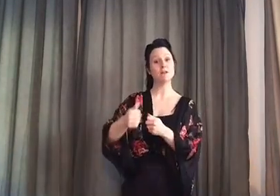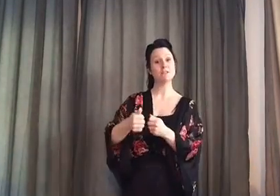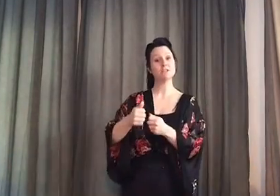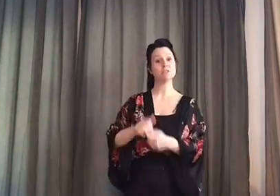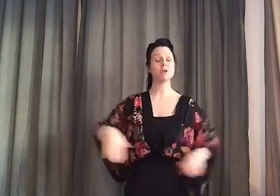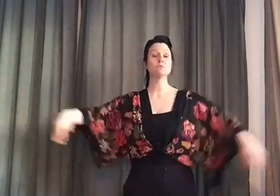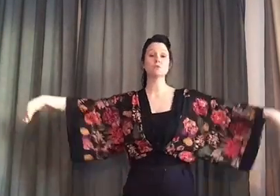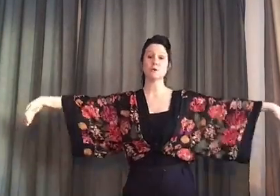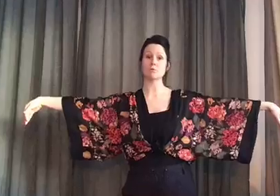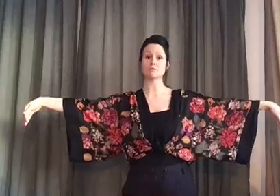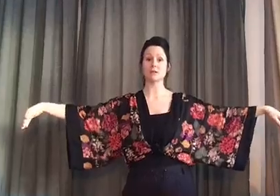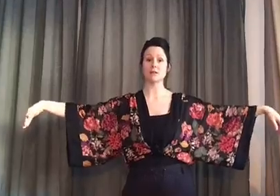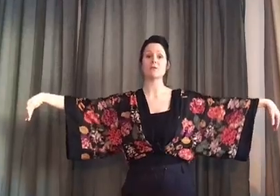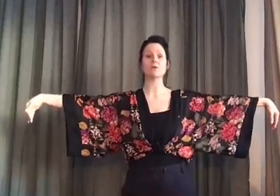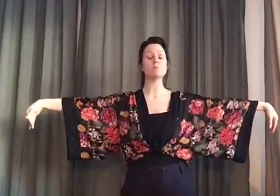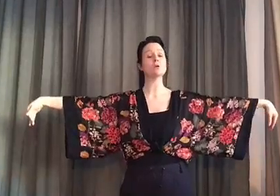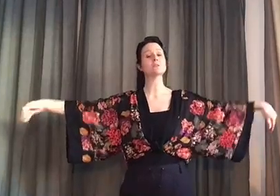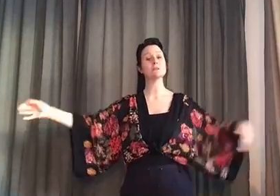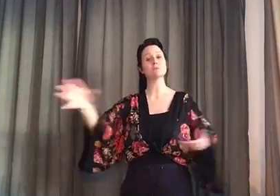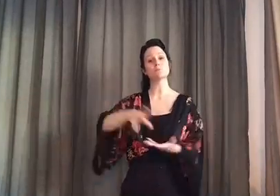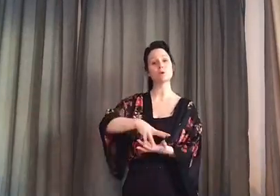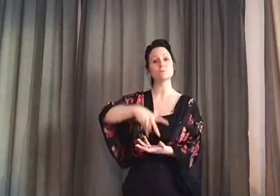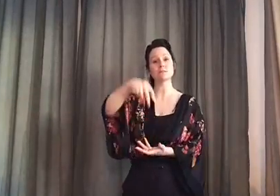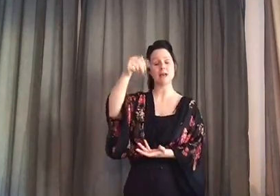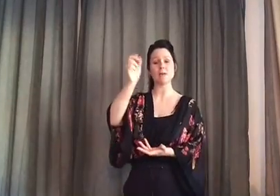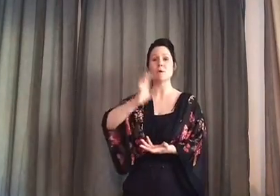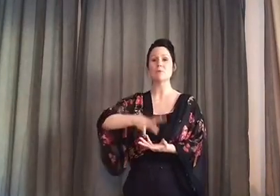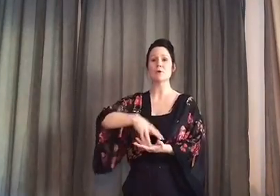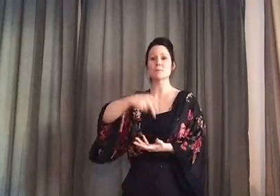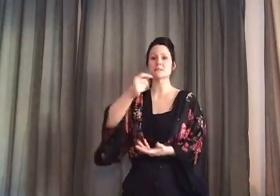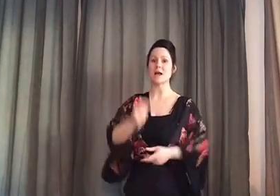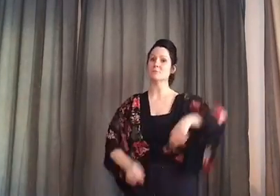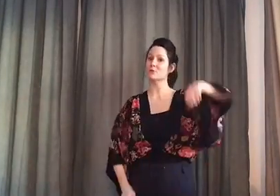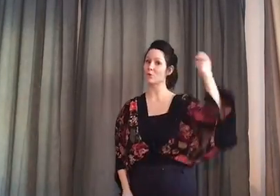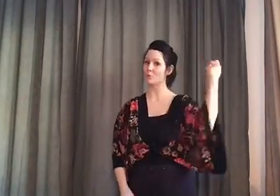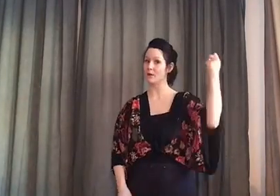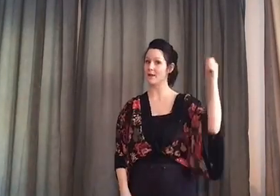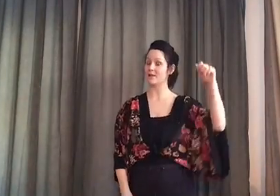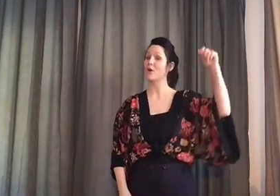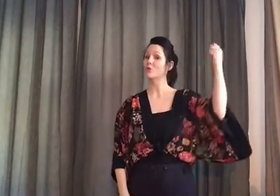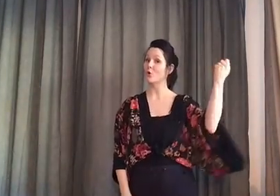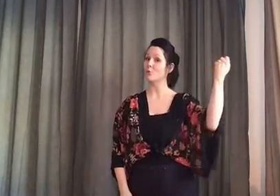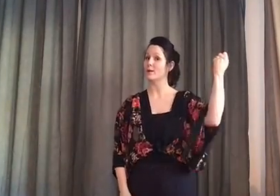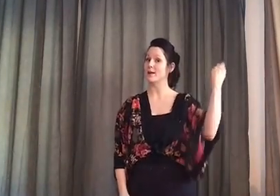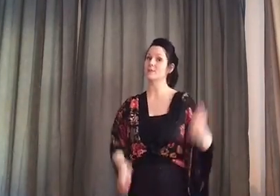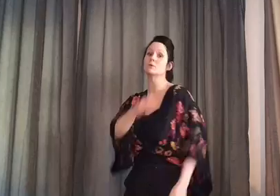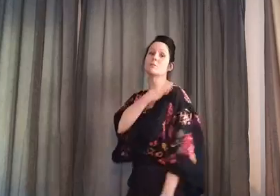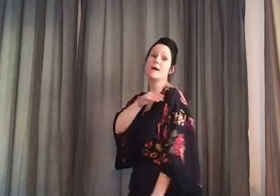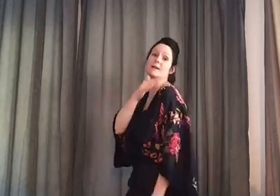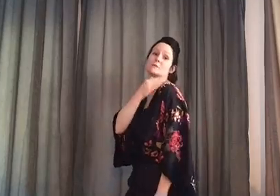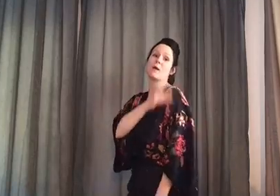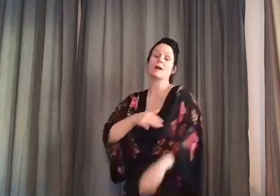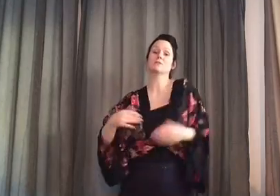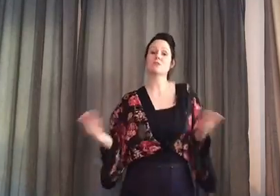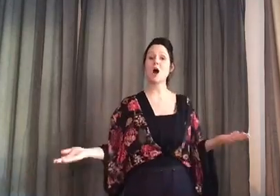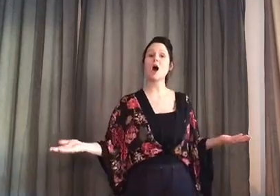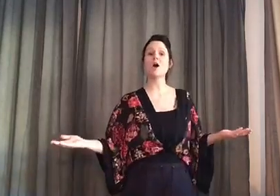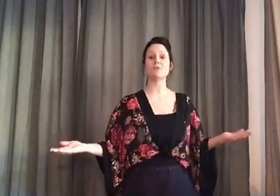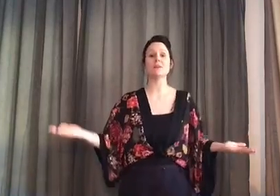Fidgettoy mot en robloxkin Robloxkin mot en burk med slime Burk med slime mot en tågbiljet Tågbiljet mot ett märkesplagg Ska vi